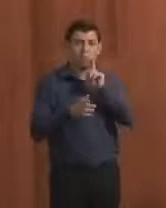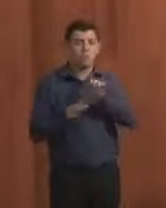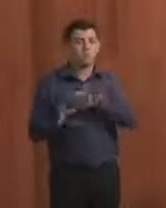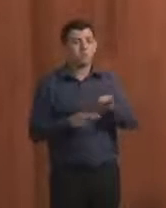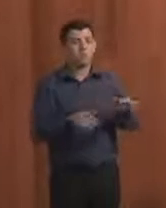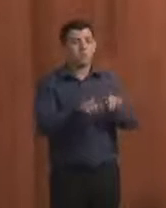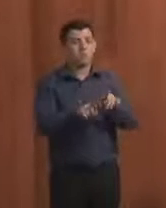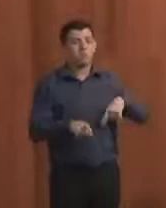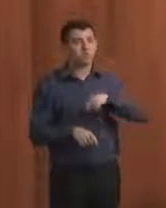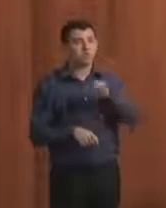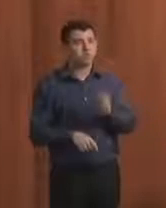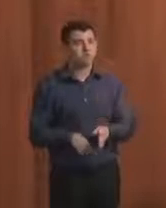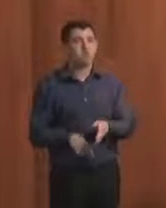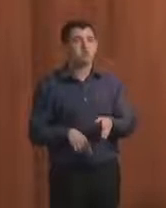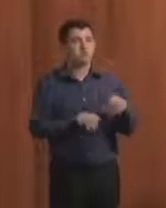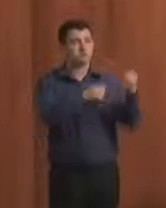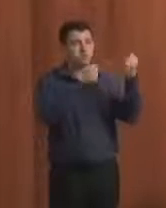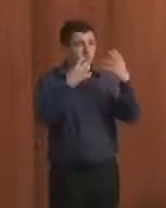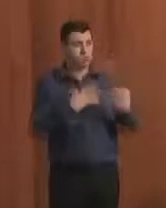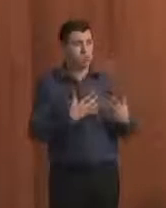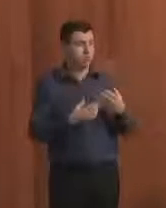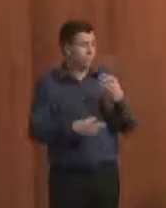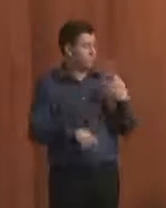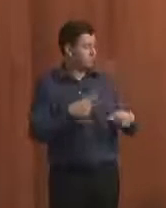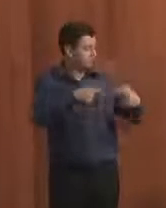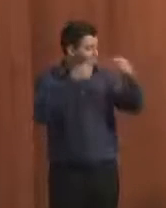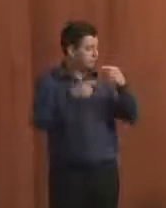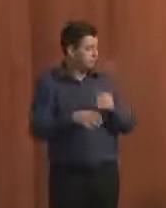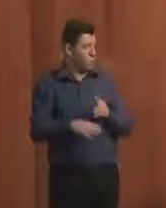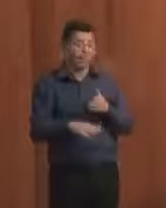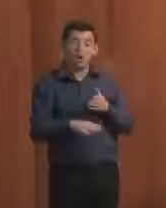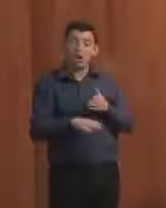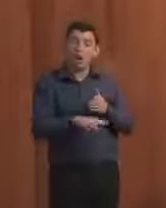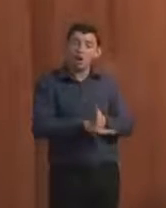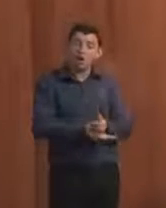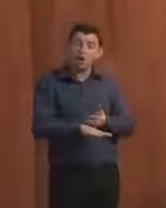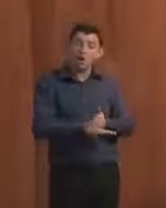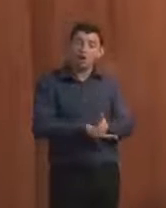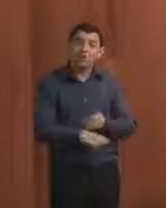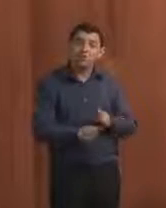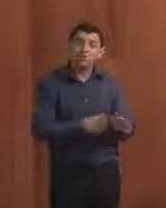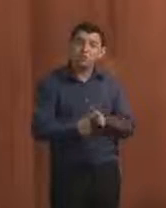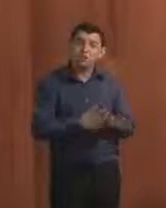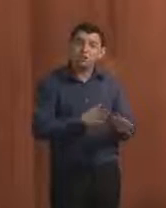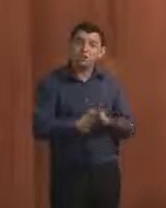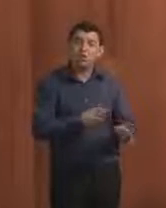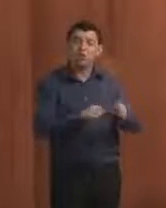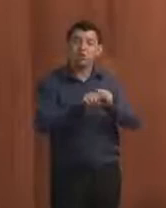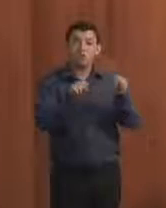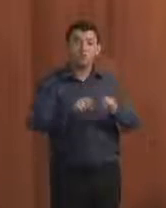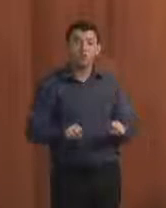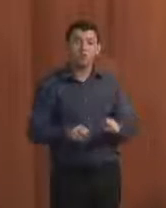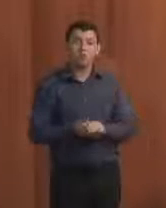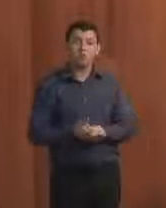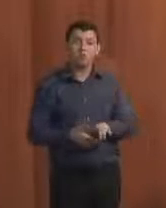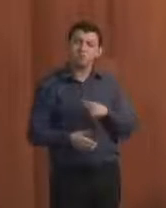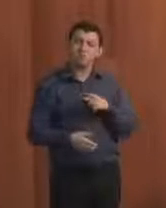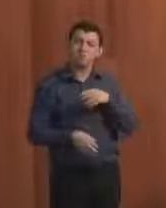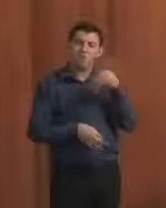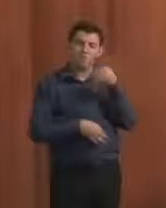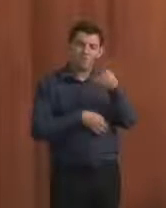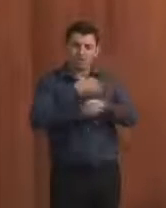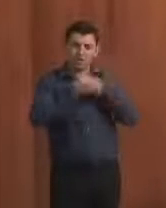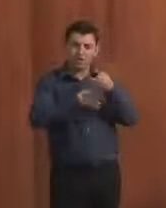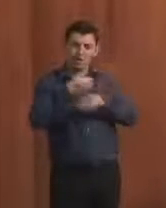Também a gente comentou sobre a necessidade de acesso aos sistemas, principalmente ao SICONVE, e aí uma das críticas